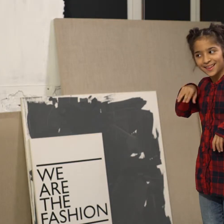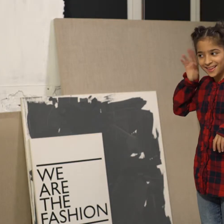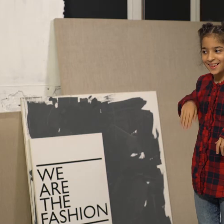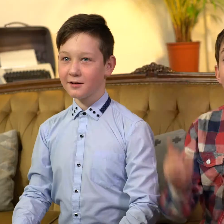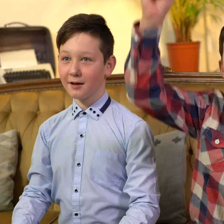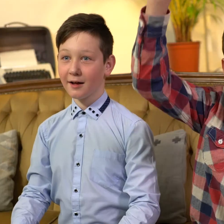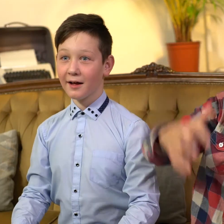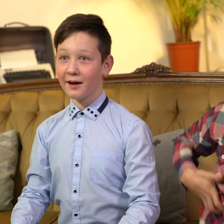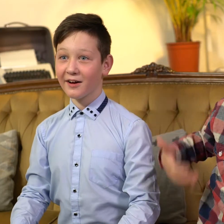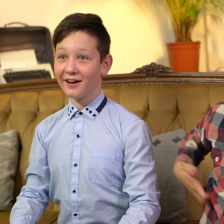А. Dog.